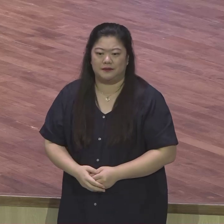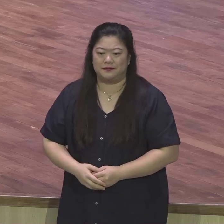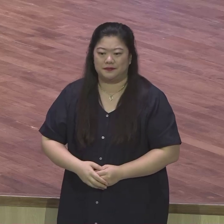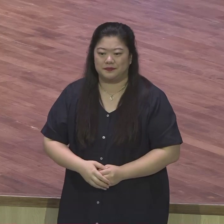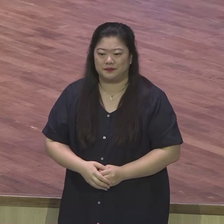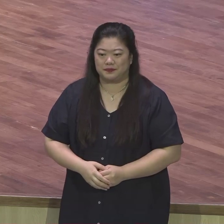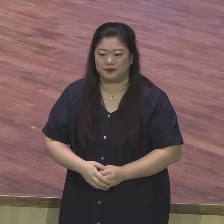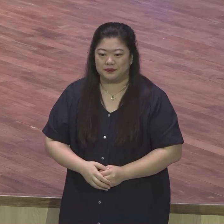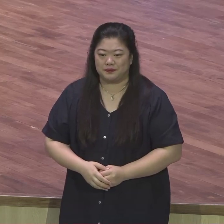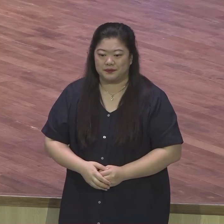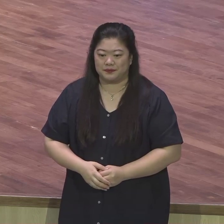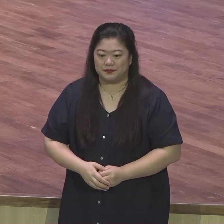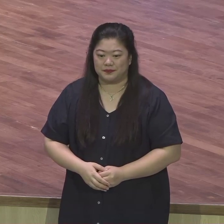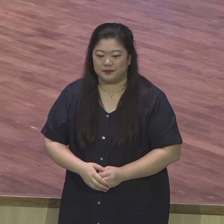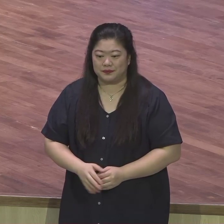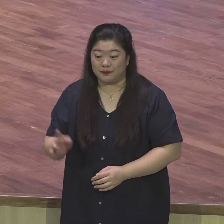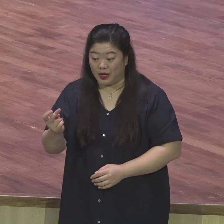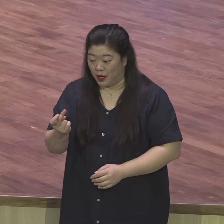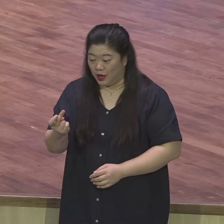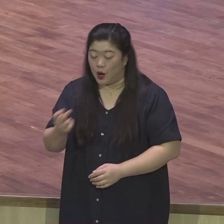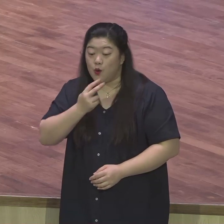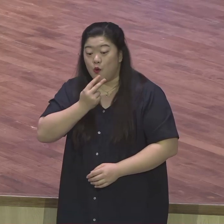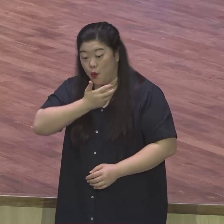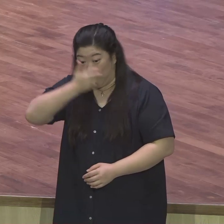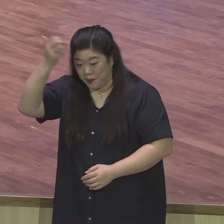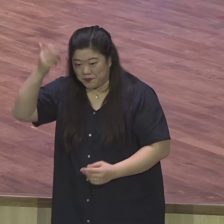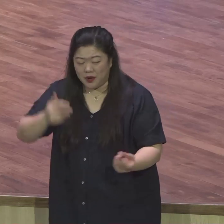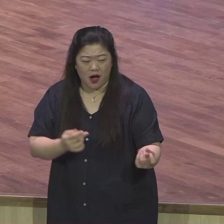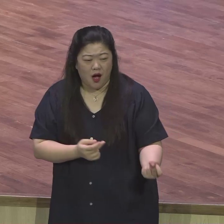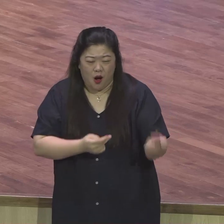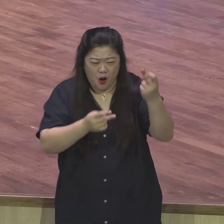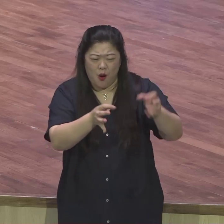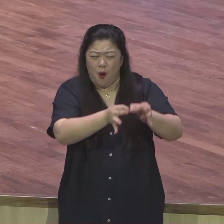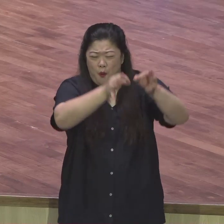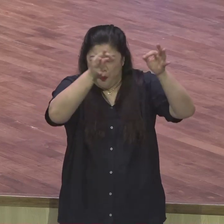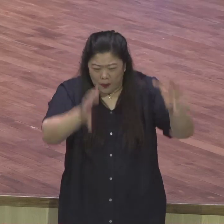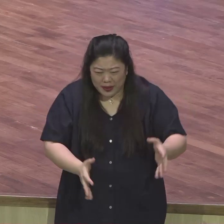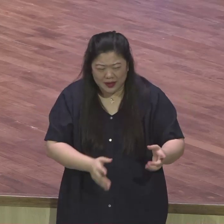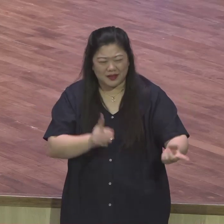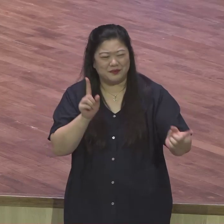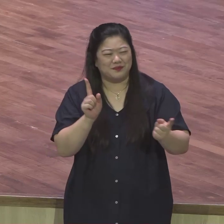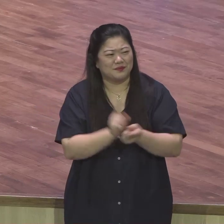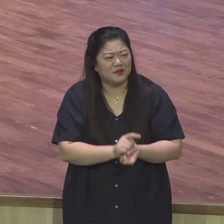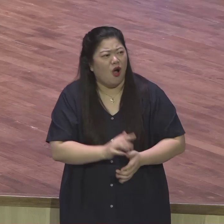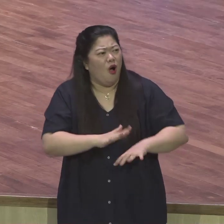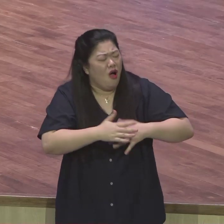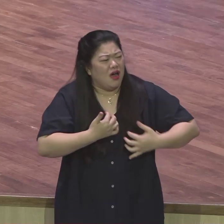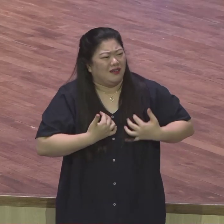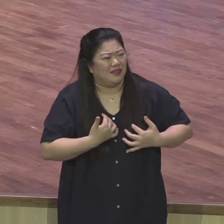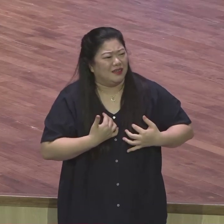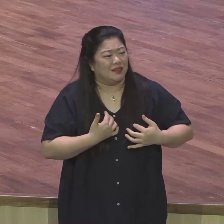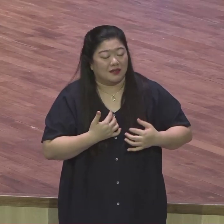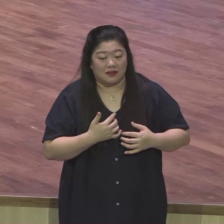형들을 만난 요셉은 섣불리 감정적으로 행동하지 않았어요. 20년 만에